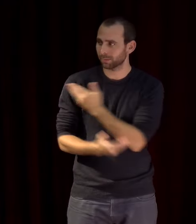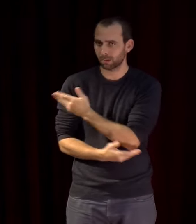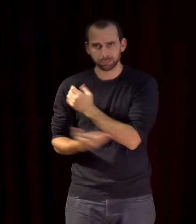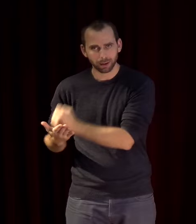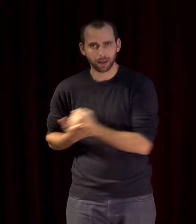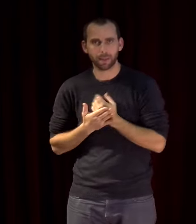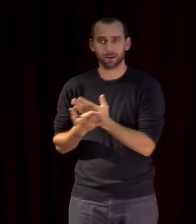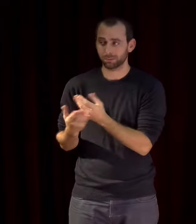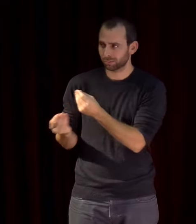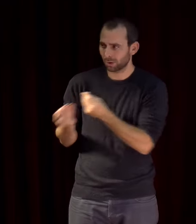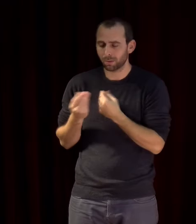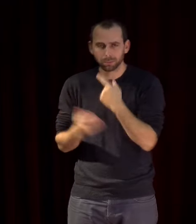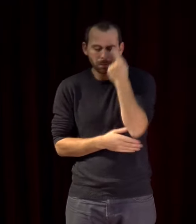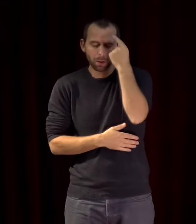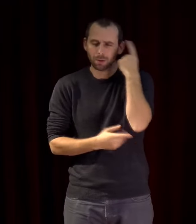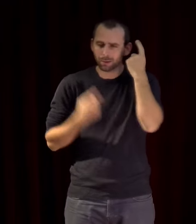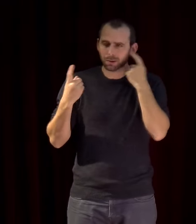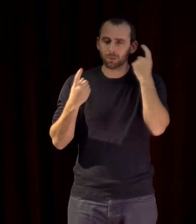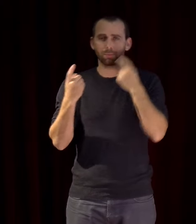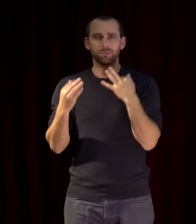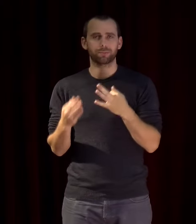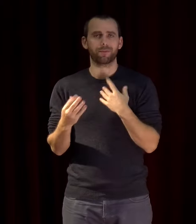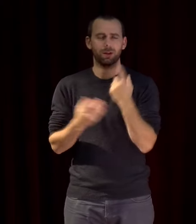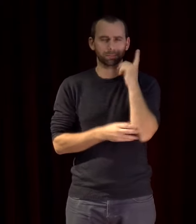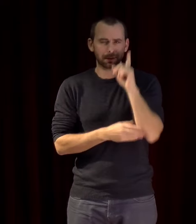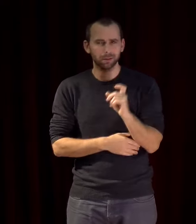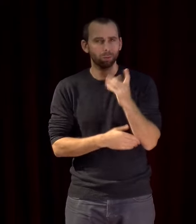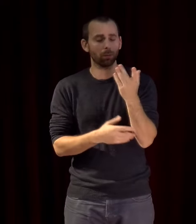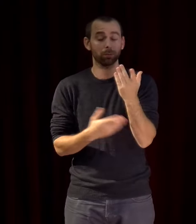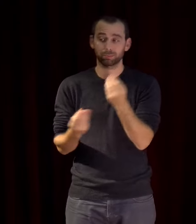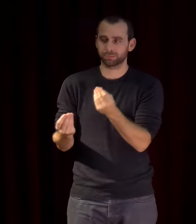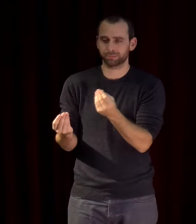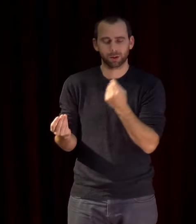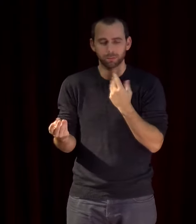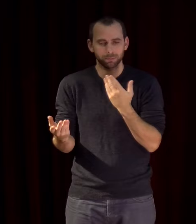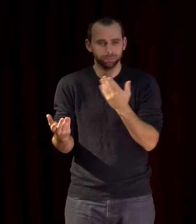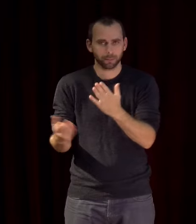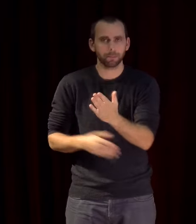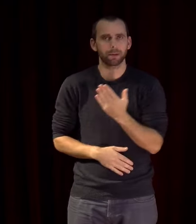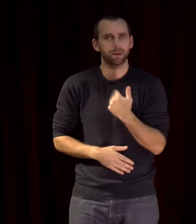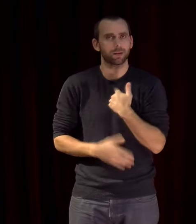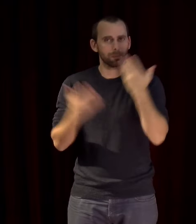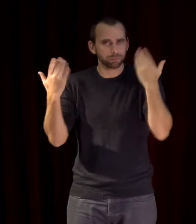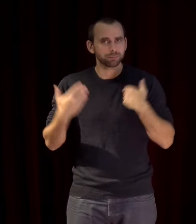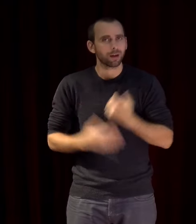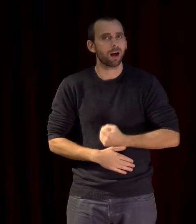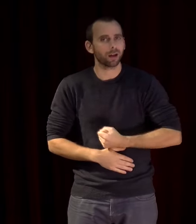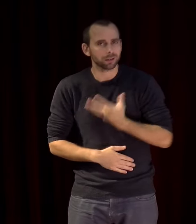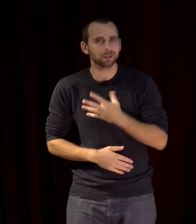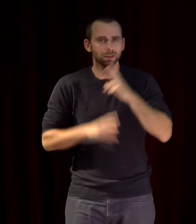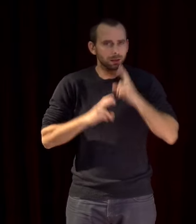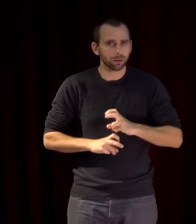questions qui traversent non seulement nos pratiques en tant qu'artistes et en tant que chercheurs mais qui traversent aussi le territoire